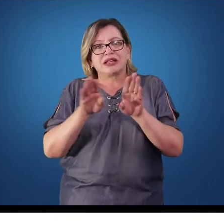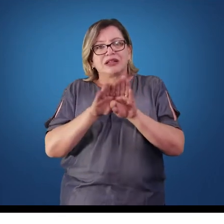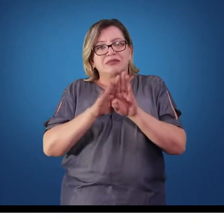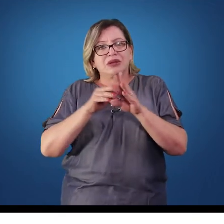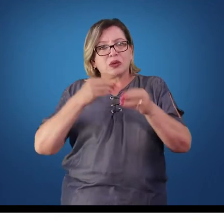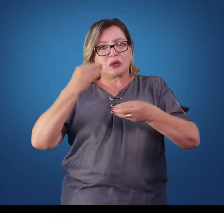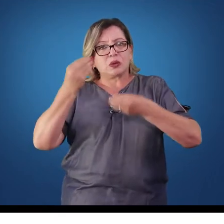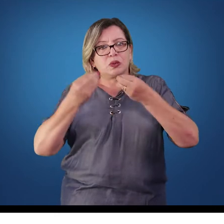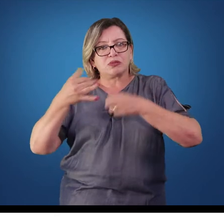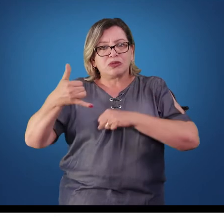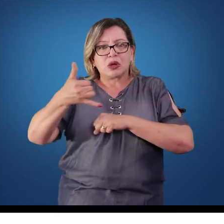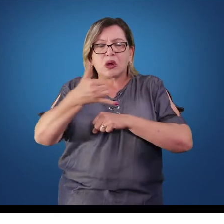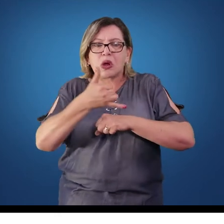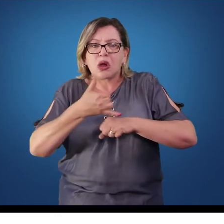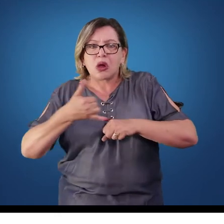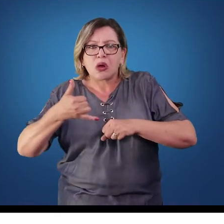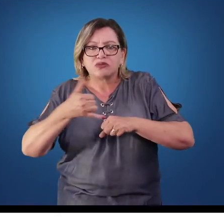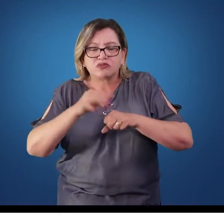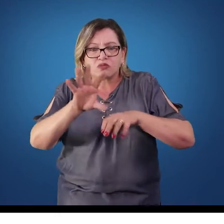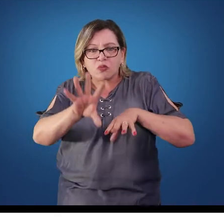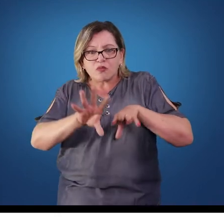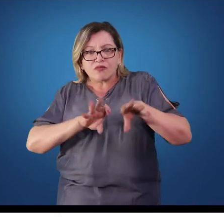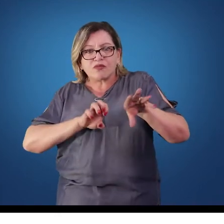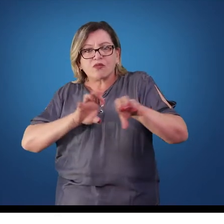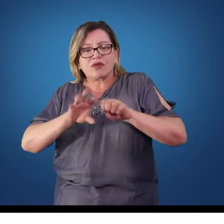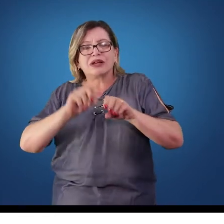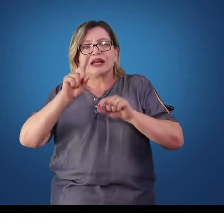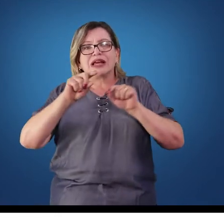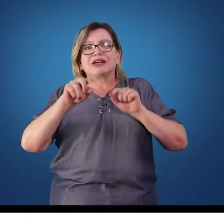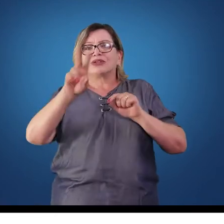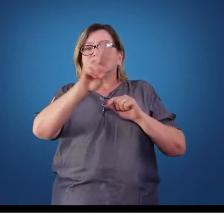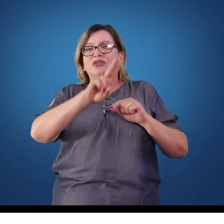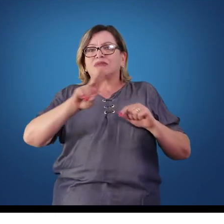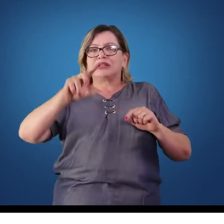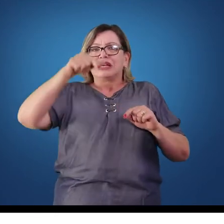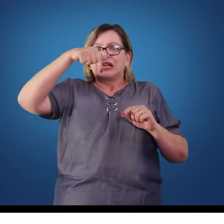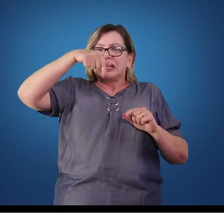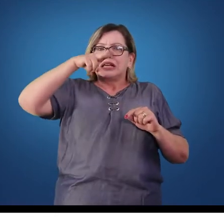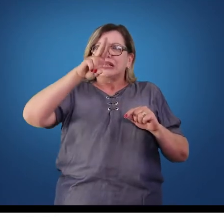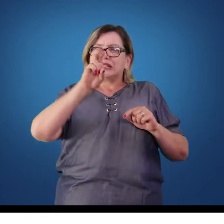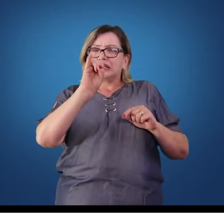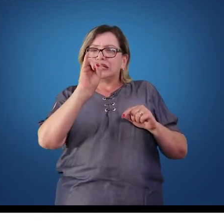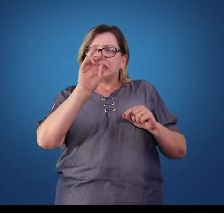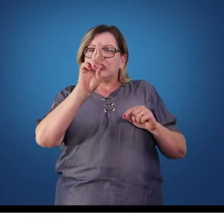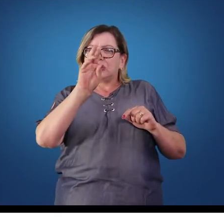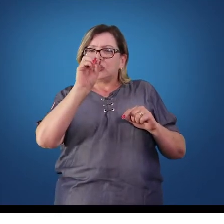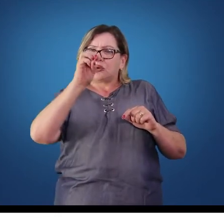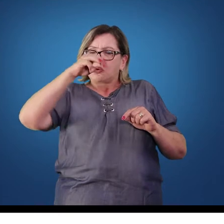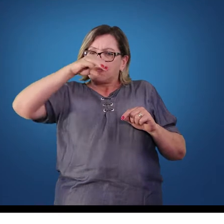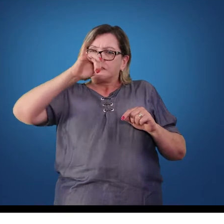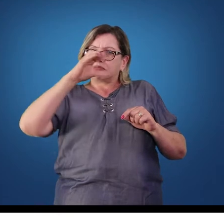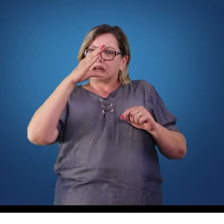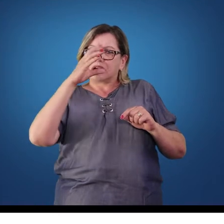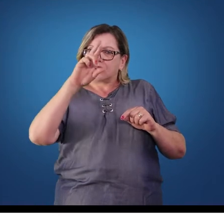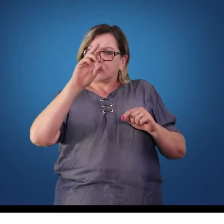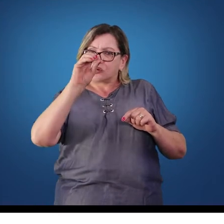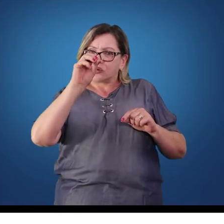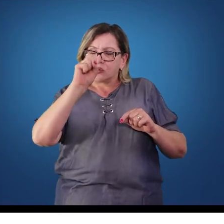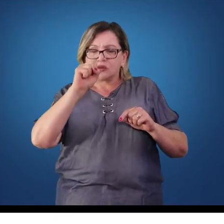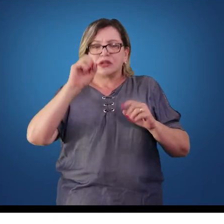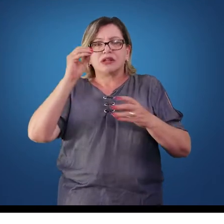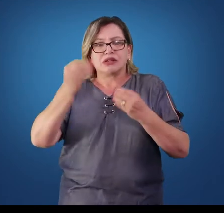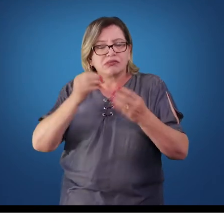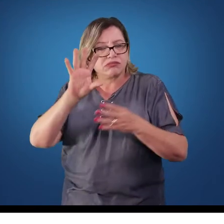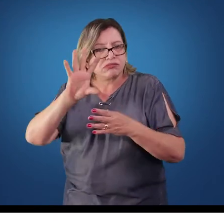de gordura que pode ser absorvida pelo nosso organismo são conhecidos como quilomícolos. Os quilomícolos, por sua vez, através da